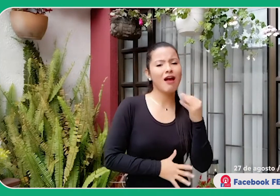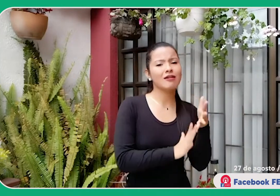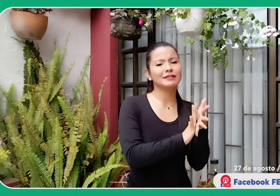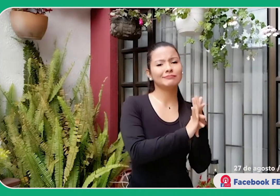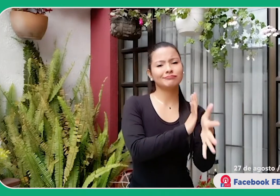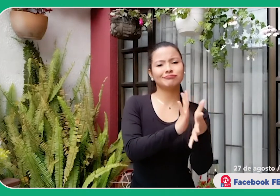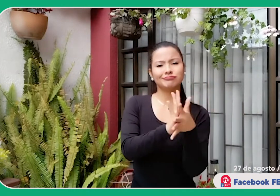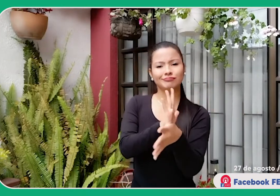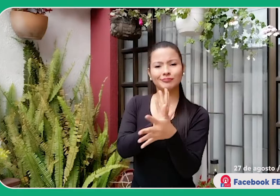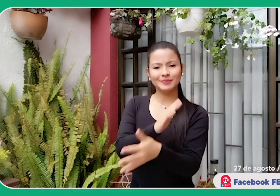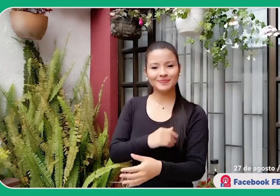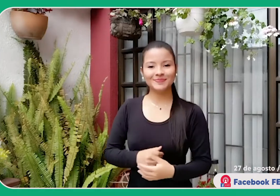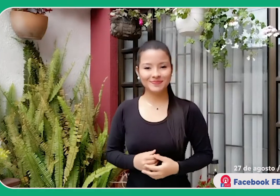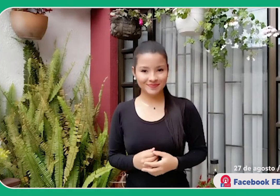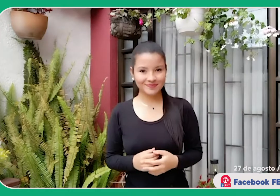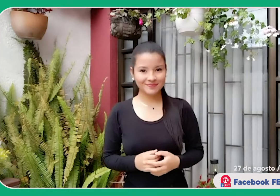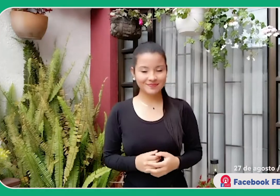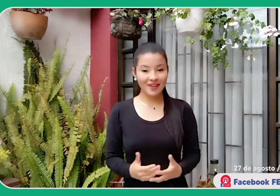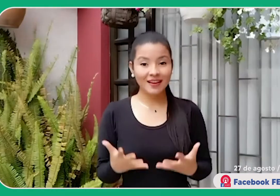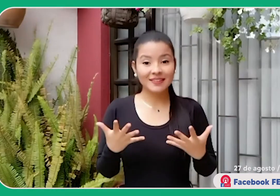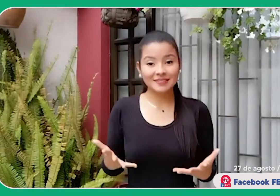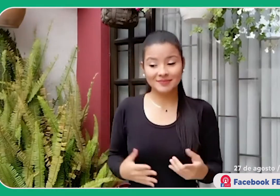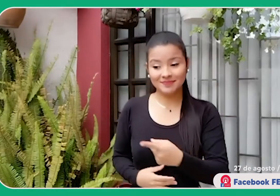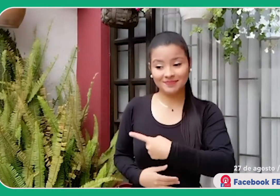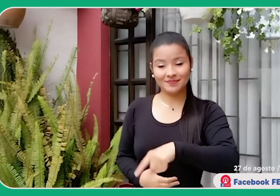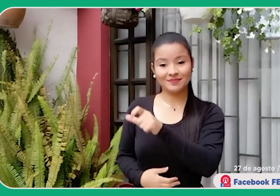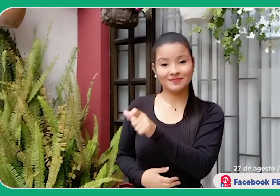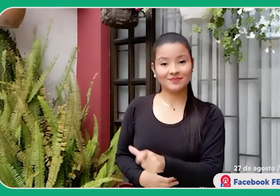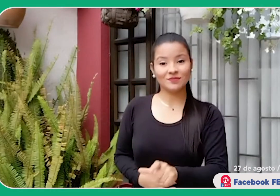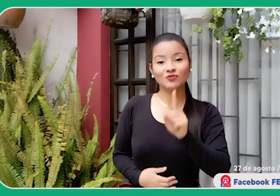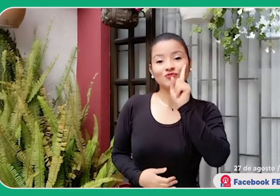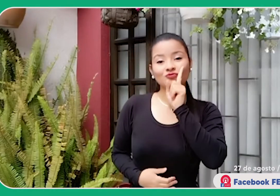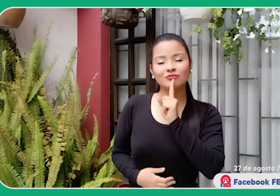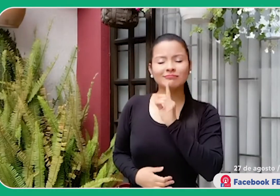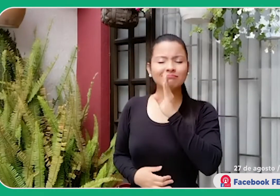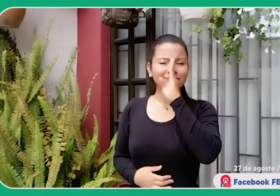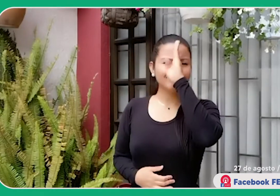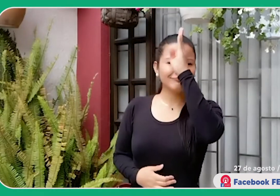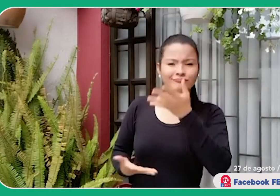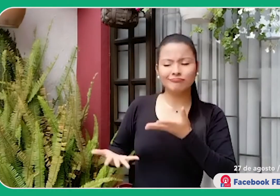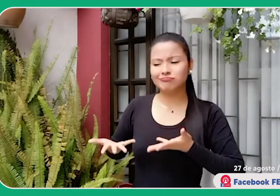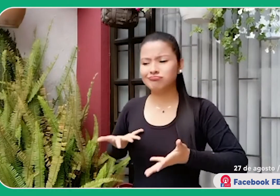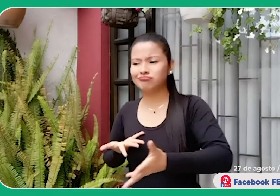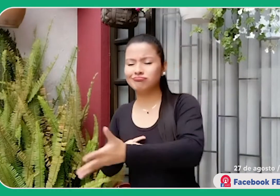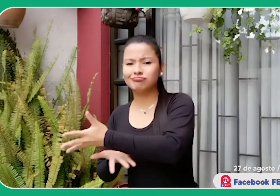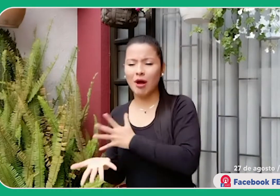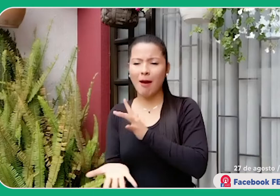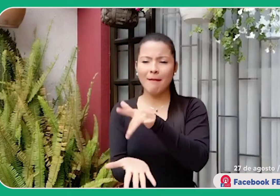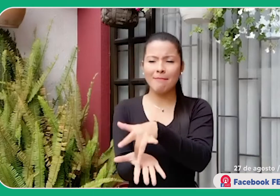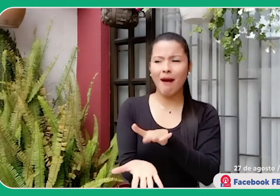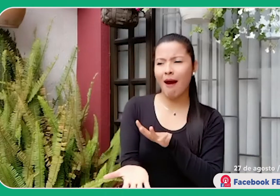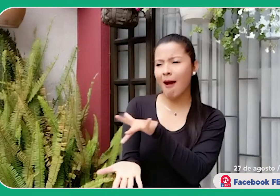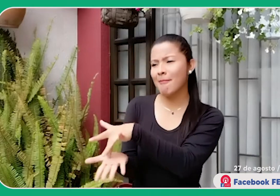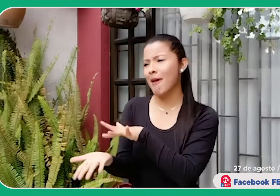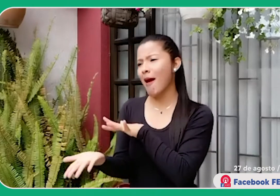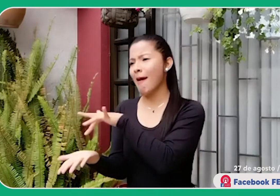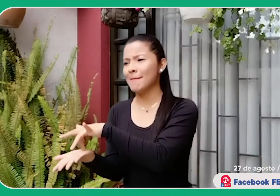experiencias. También hablaremos de cómo ha cambiado el uso de nuestros servicios por el COVID-19,